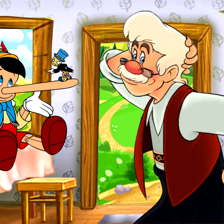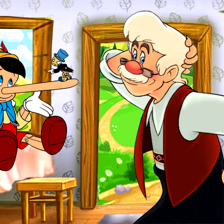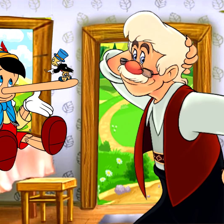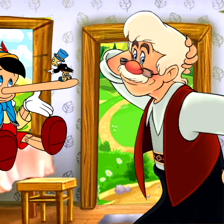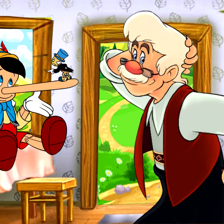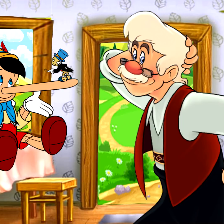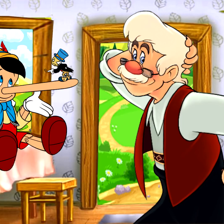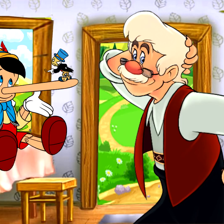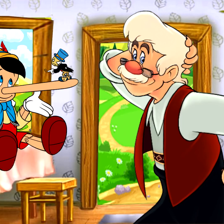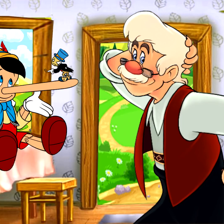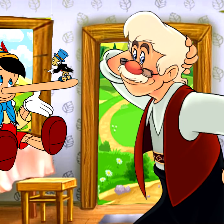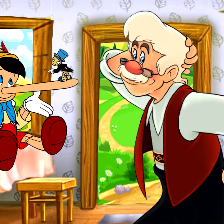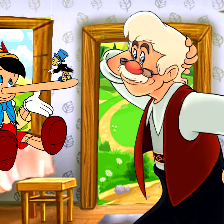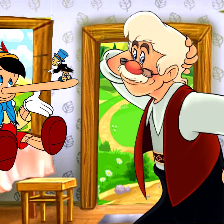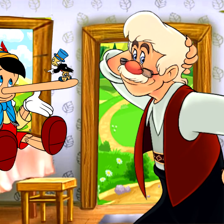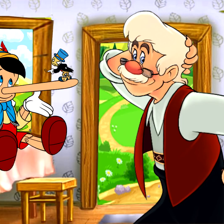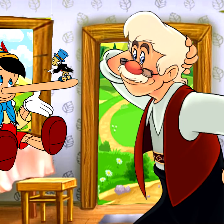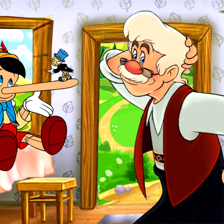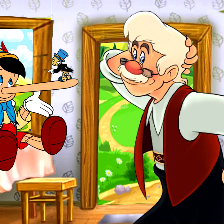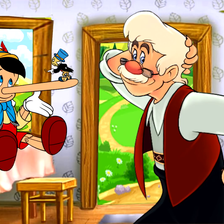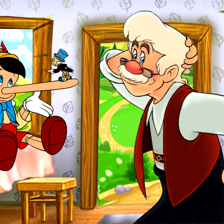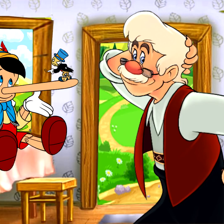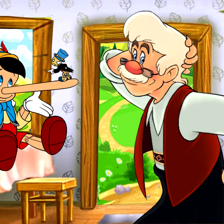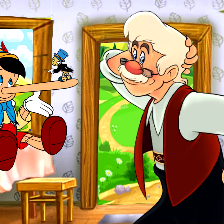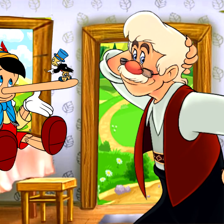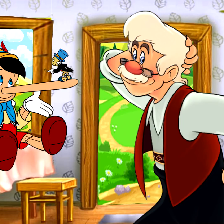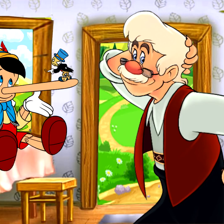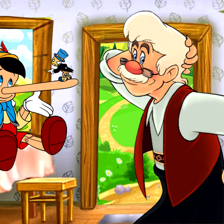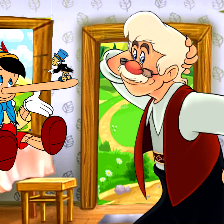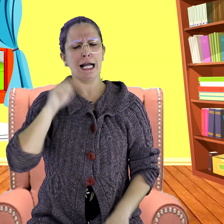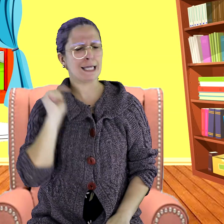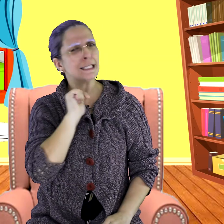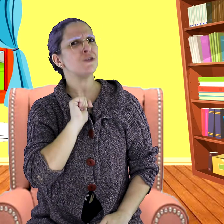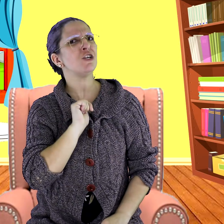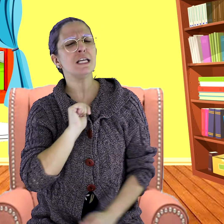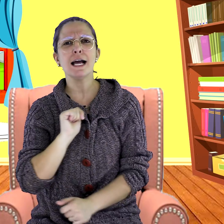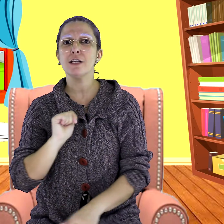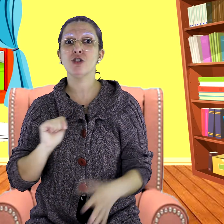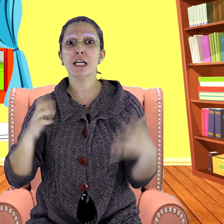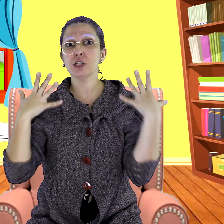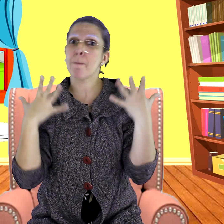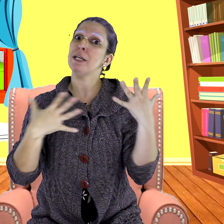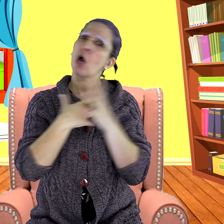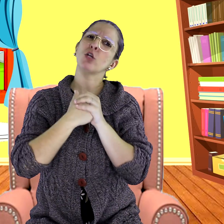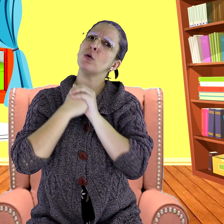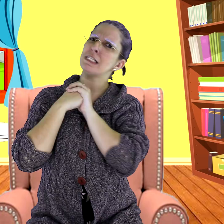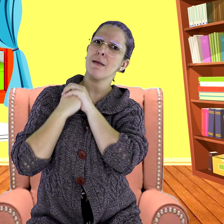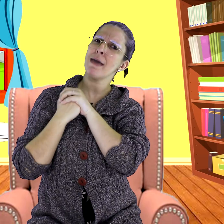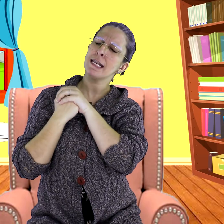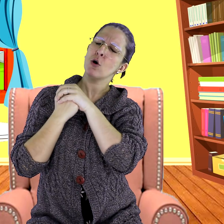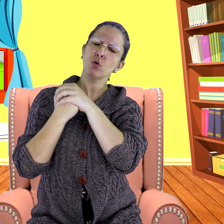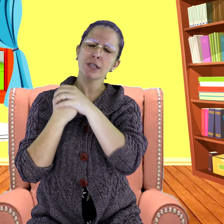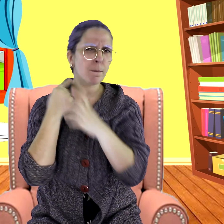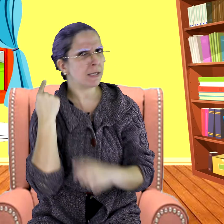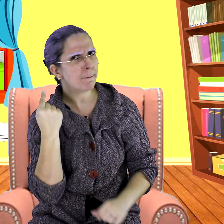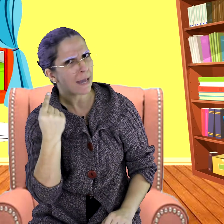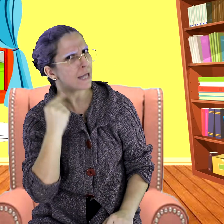nariz dele já estava chegando do outro lado. Aquele dia era dia de Pinóquio receber o seu primeiro